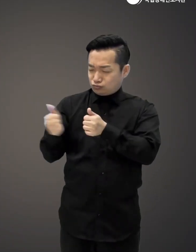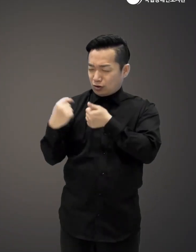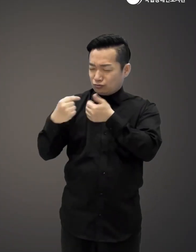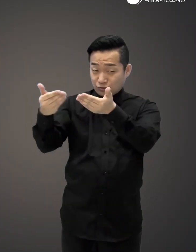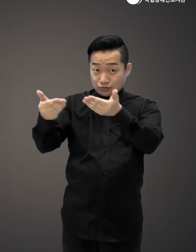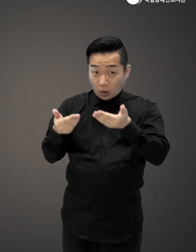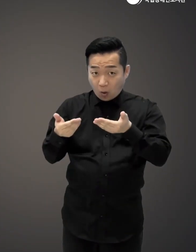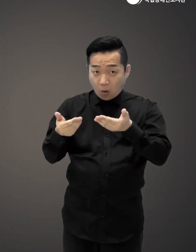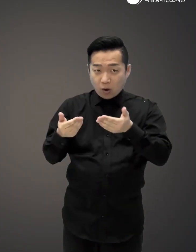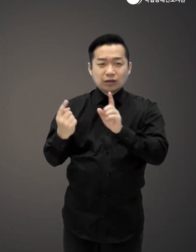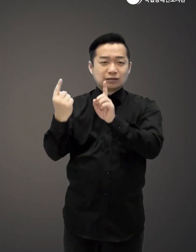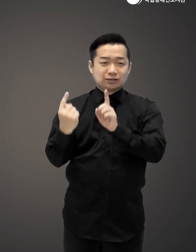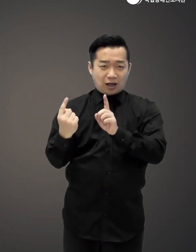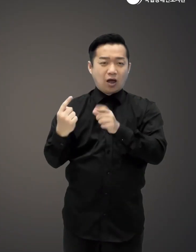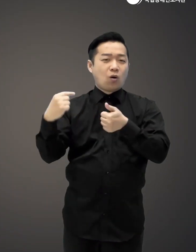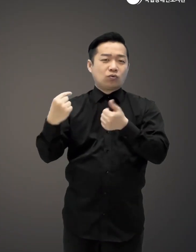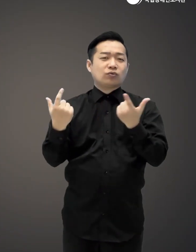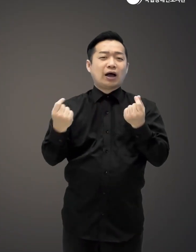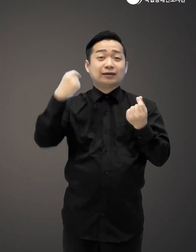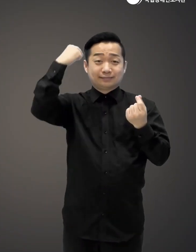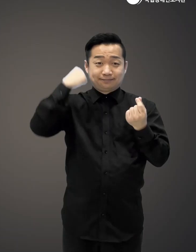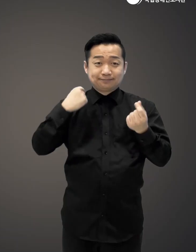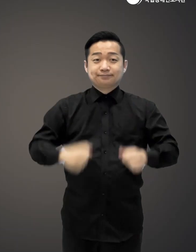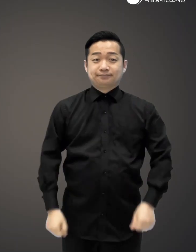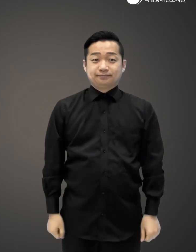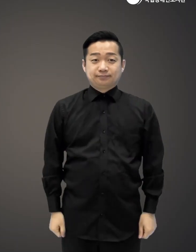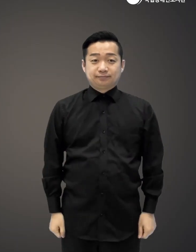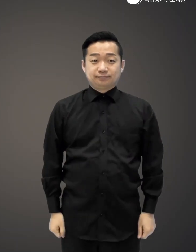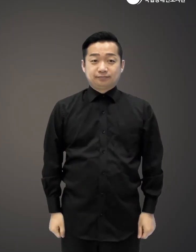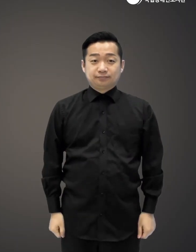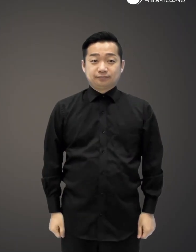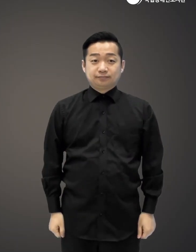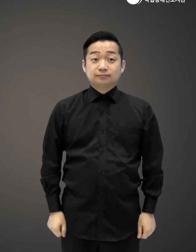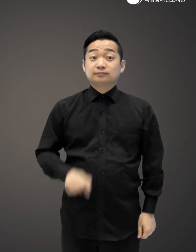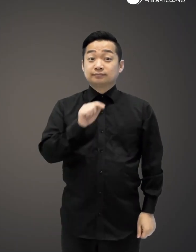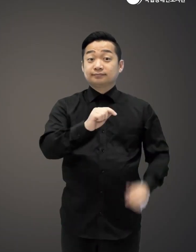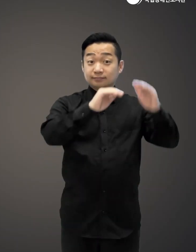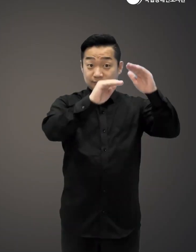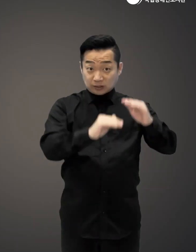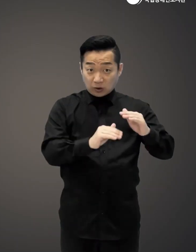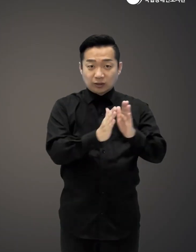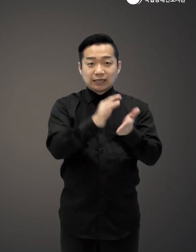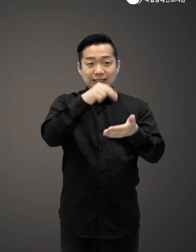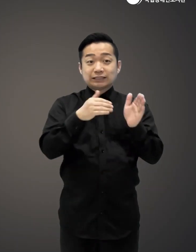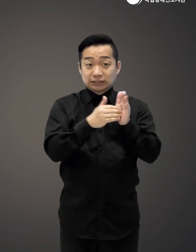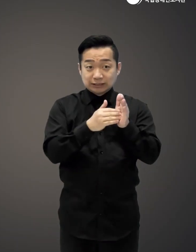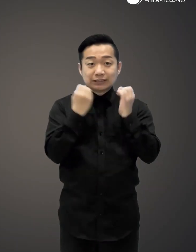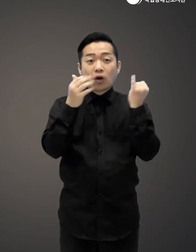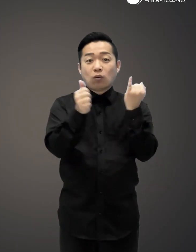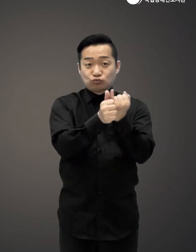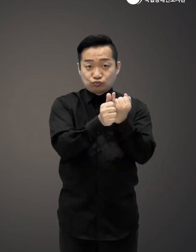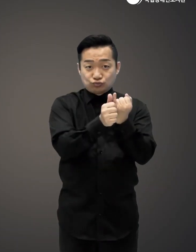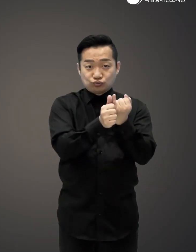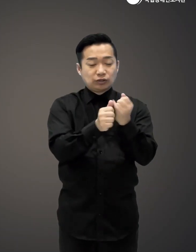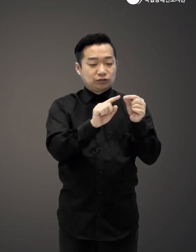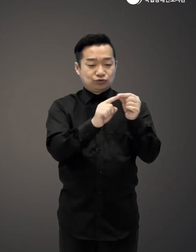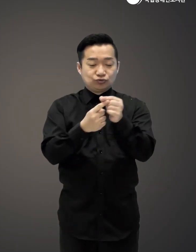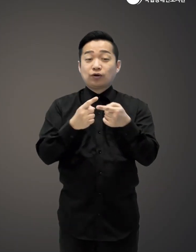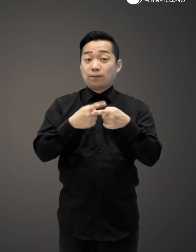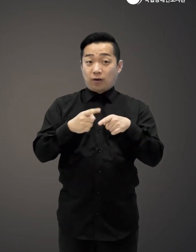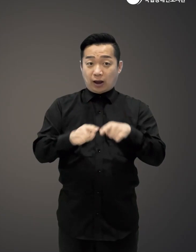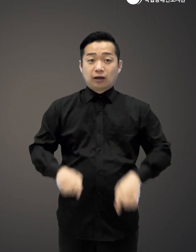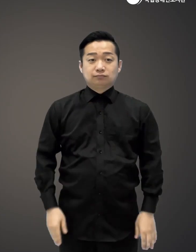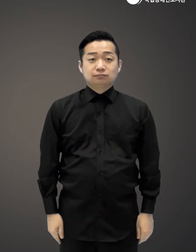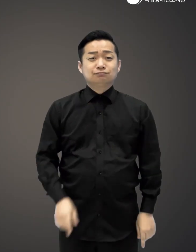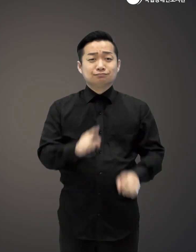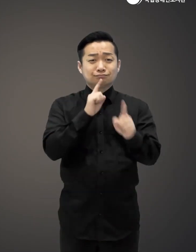빠짐없이 가르쳐주는 1대1 요리 레슨 같은 책이었어요 위 내용은 이 책을 읽은 한 신혼부부 독자의 한 줄평입니다